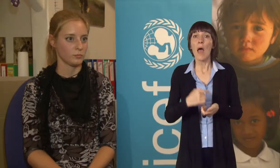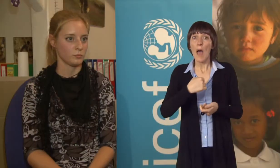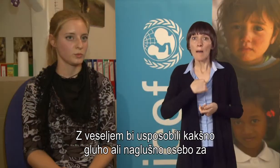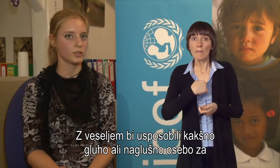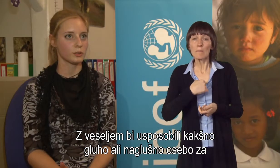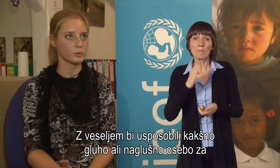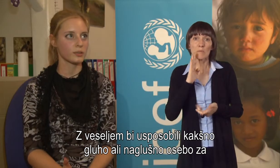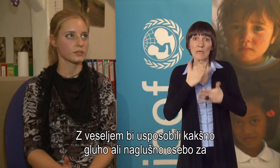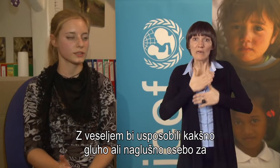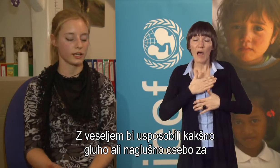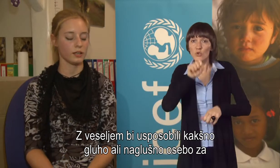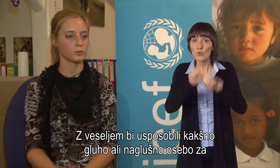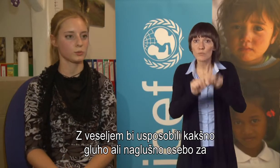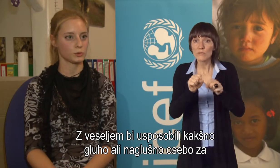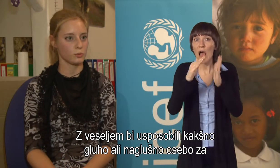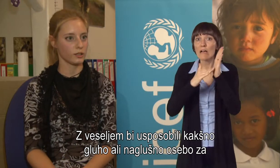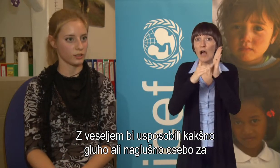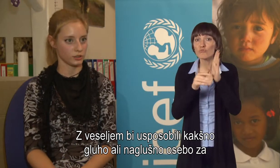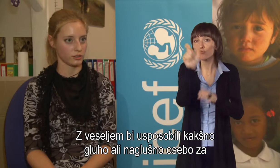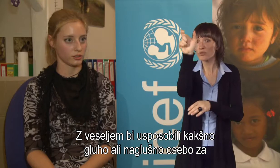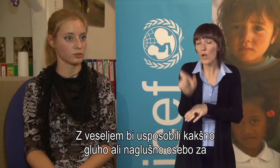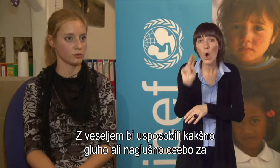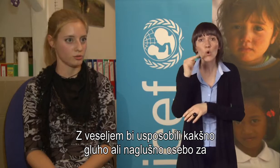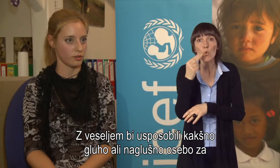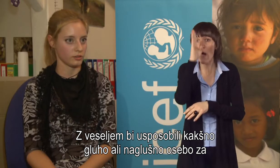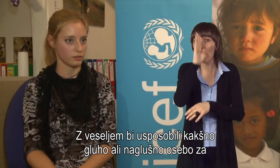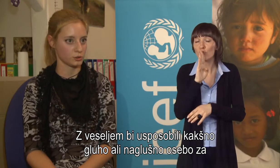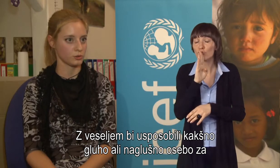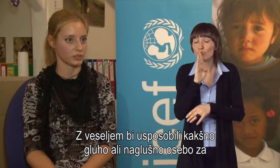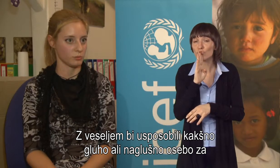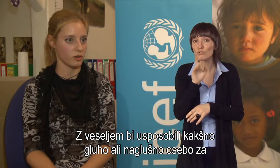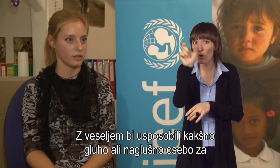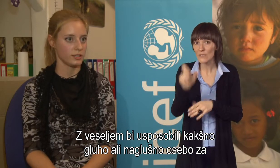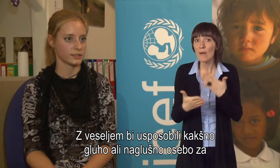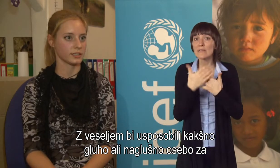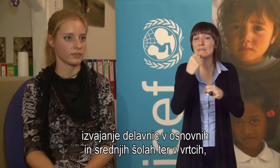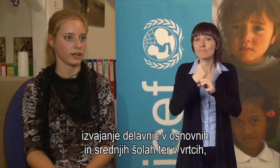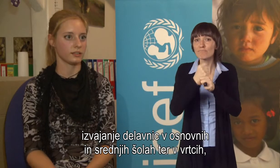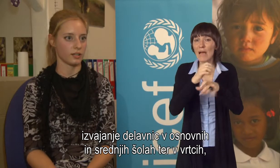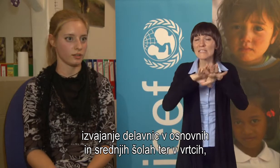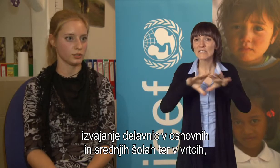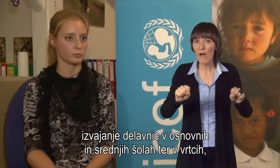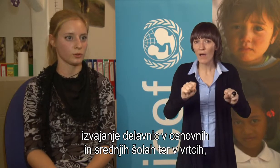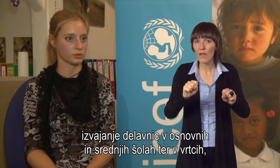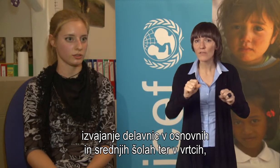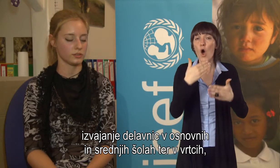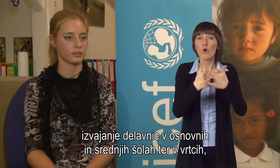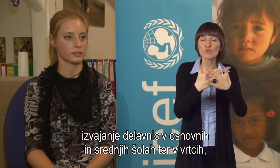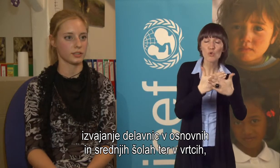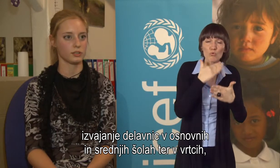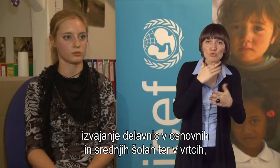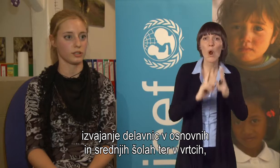Mi bi, na primer, z veseljem usposobili kakšno gluho in naglušno osebo za izvajanje delavnice po